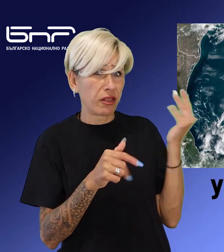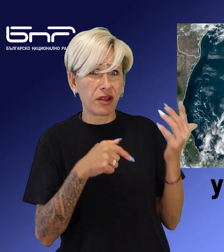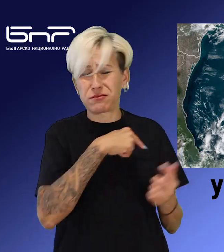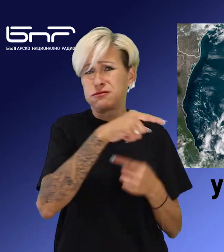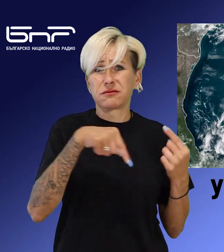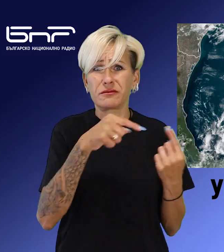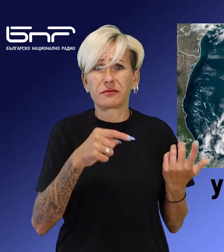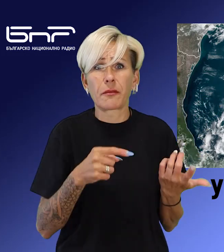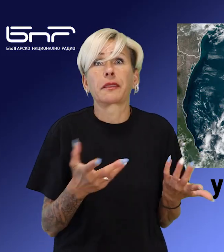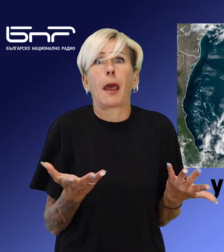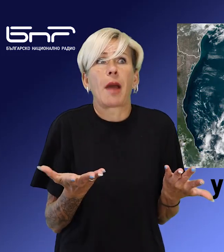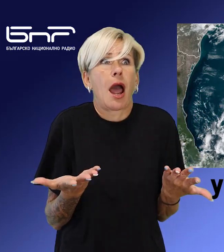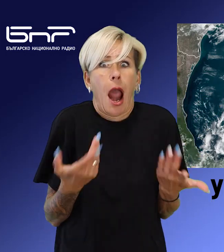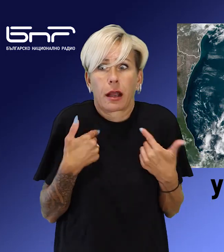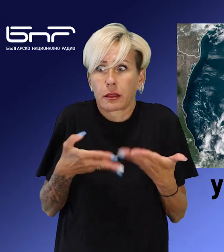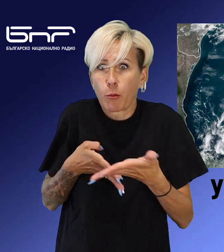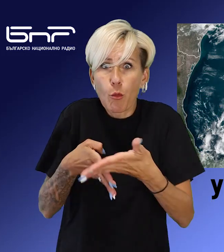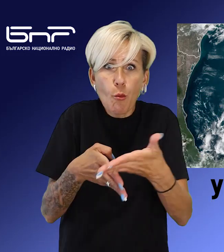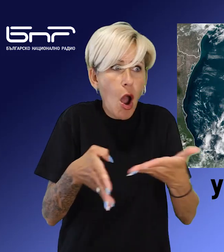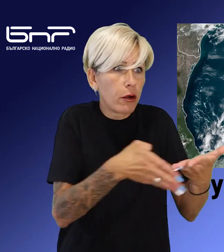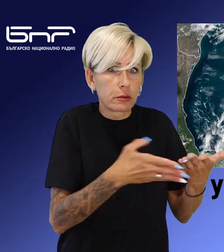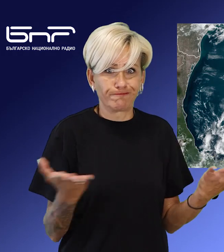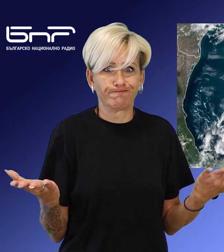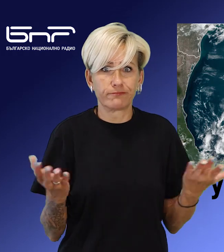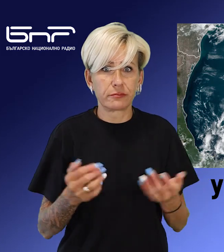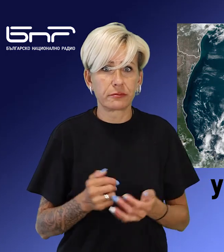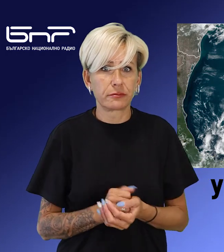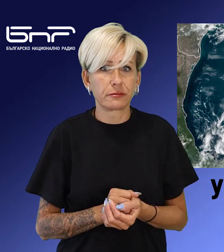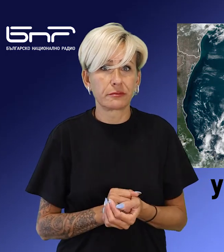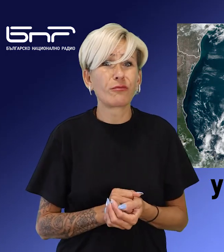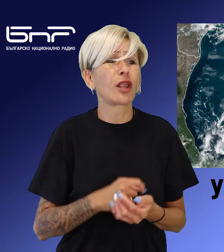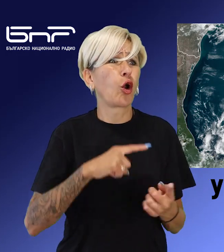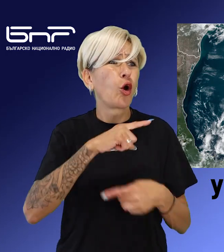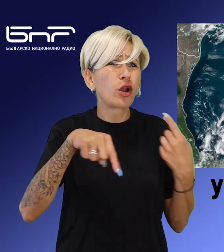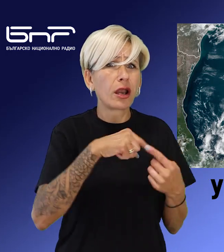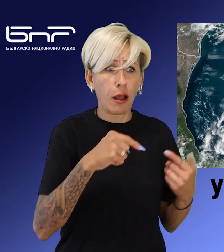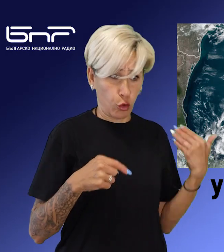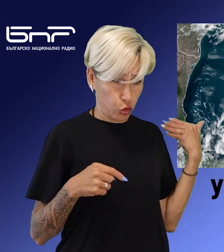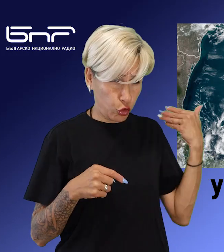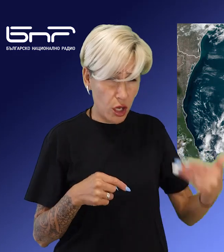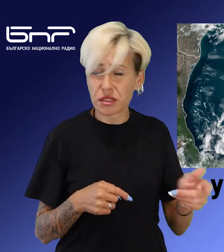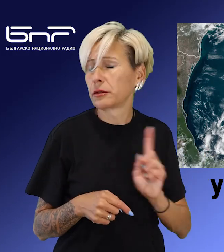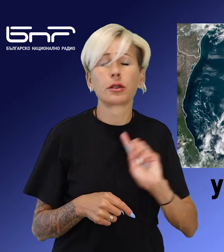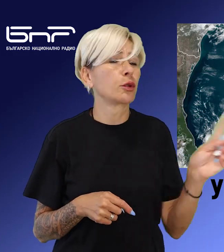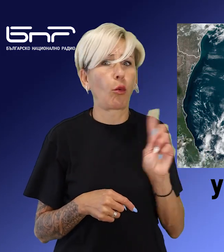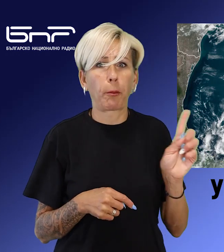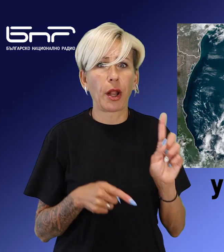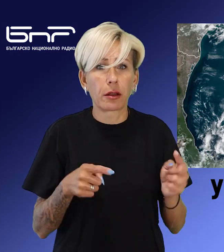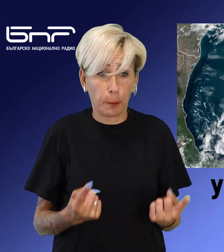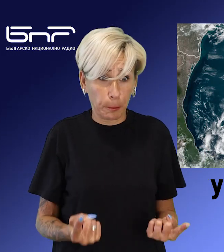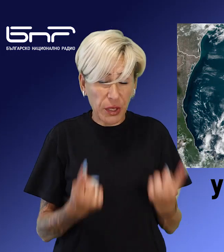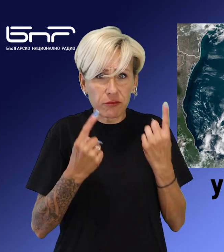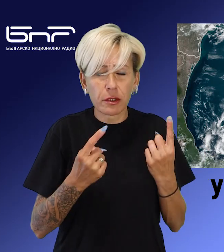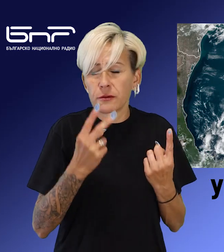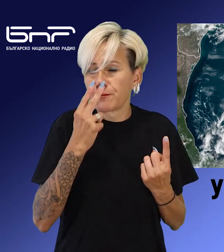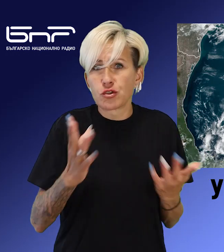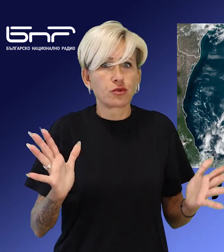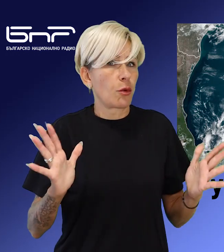могат да достигнат до пестващите, докато тя не отмине. Бори от такъв масштаб е нещо, което до сега не сме виждали в тази част на Флорида, така че вземете